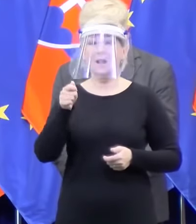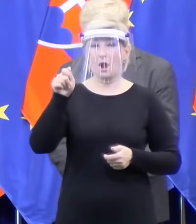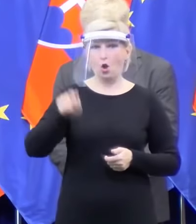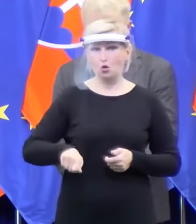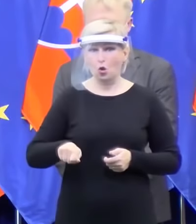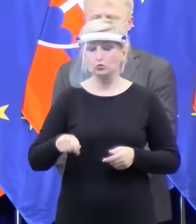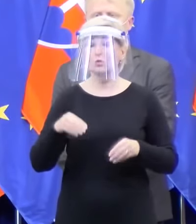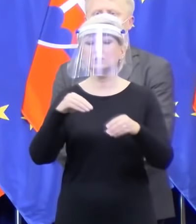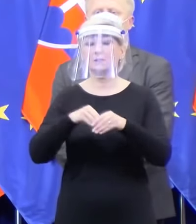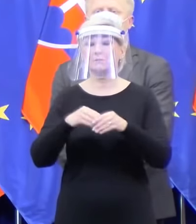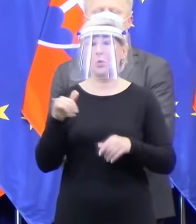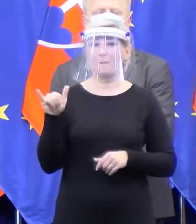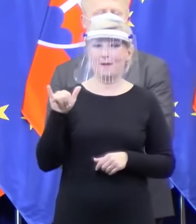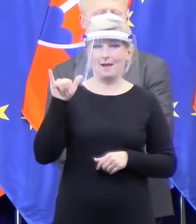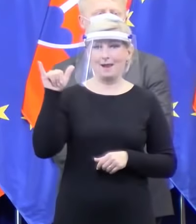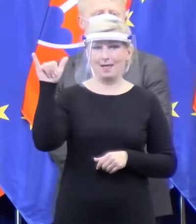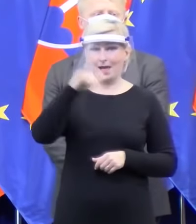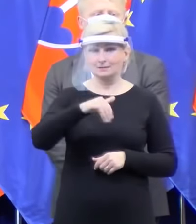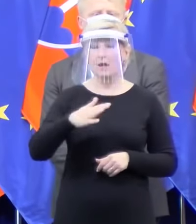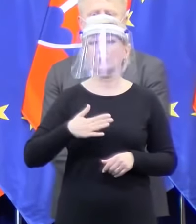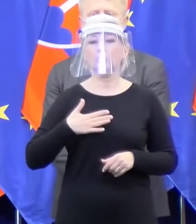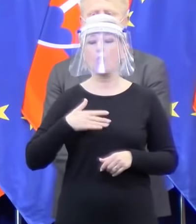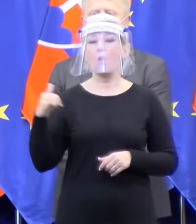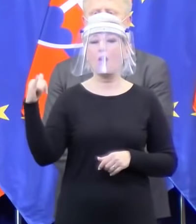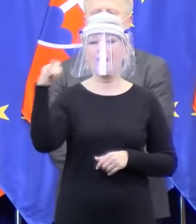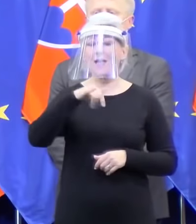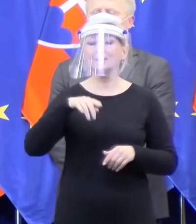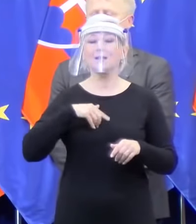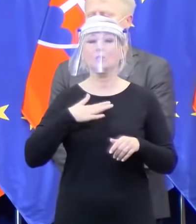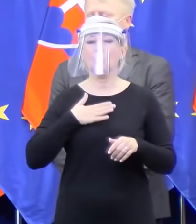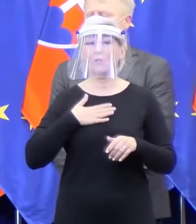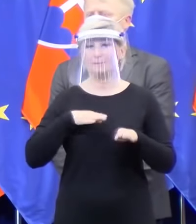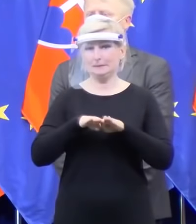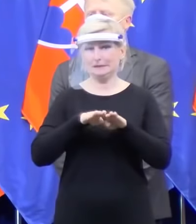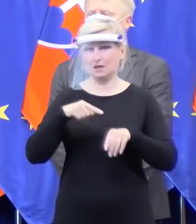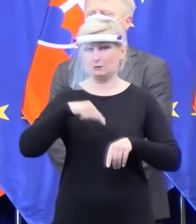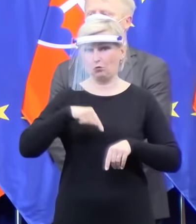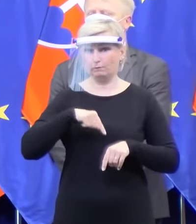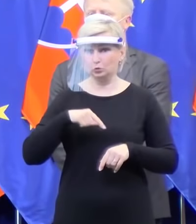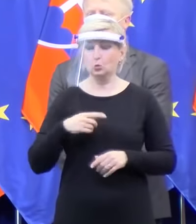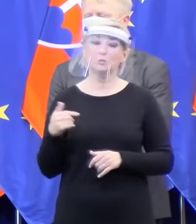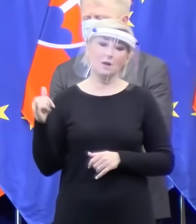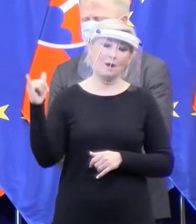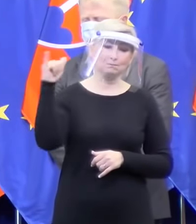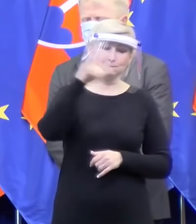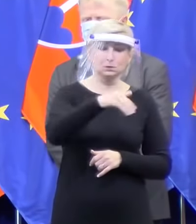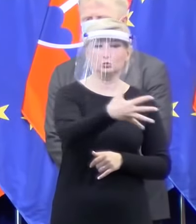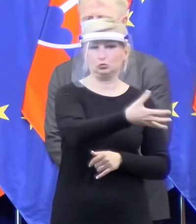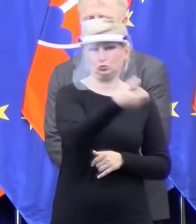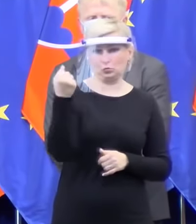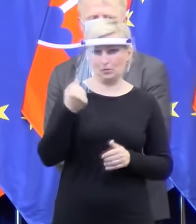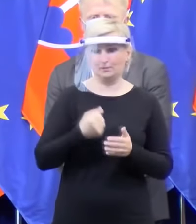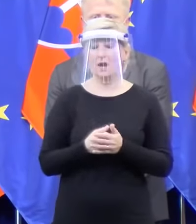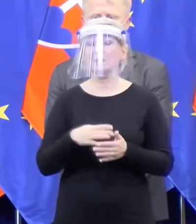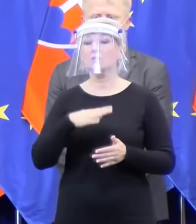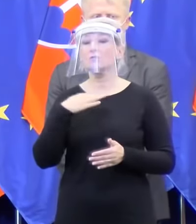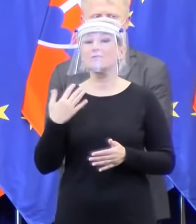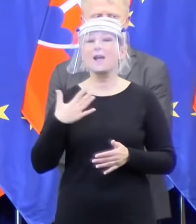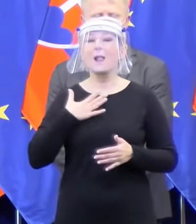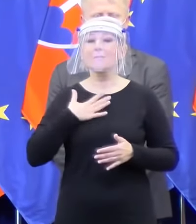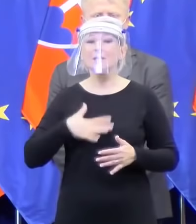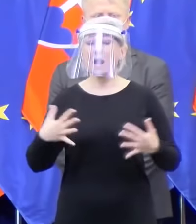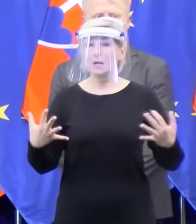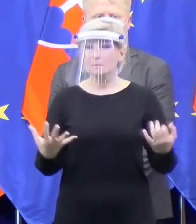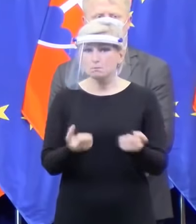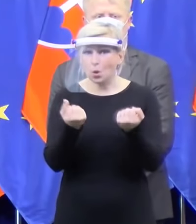lietadlo leteckého útvaru ministerstva vnútra. A som rád, že sa to podarilo a v ranných hodinách pristalo